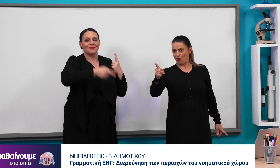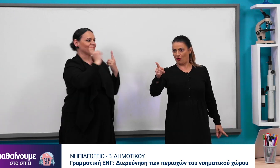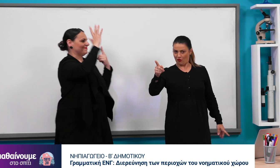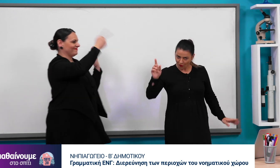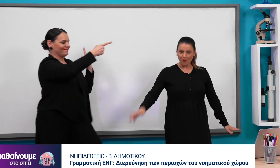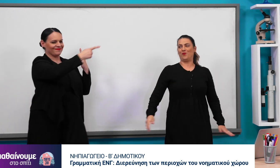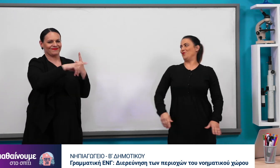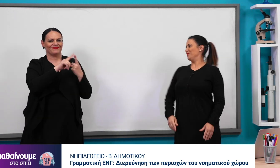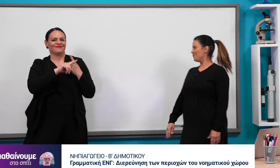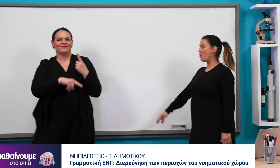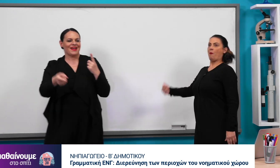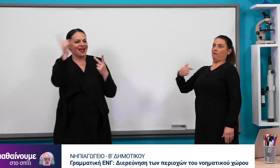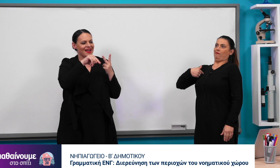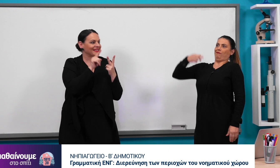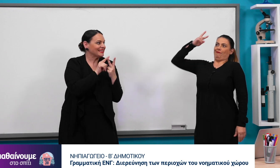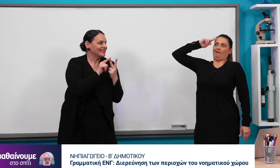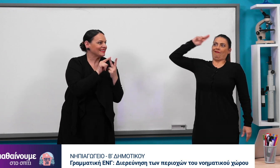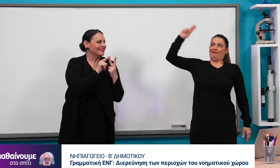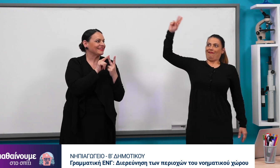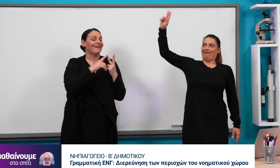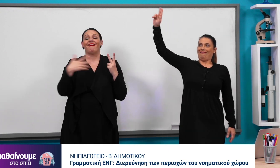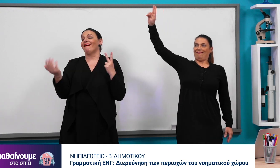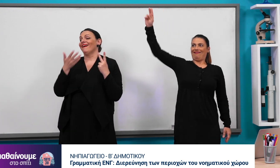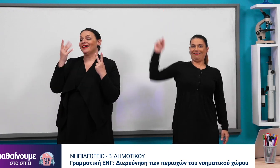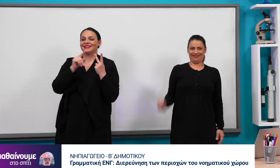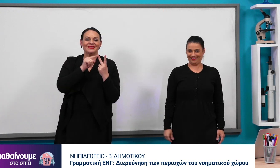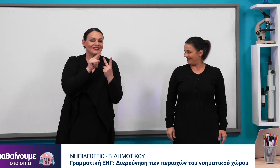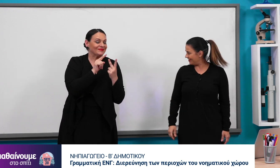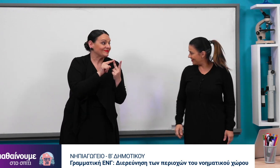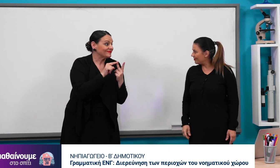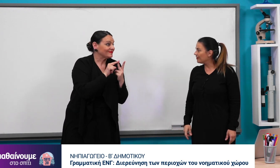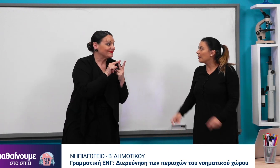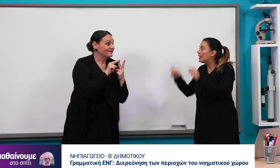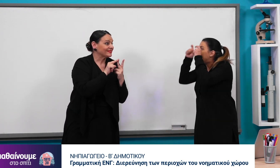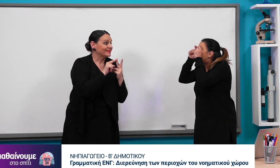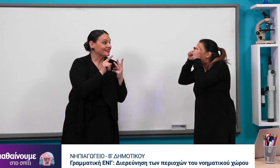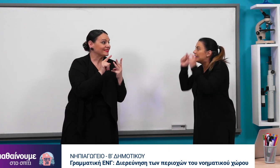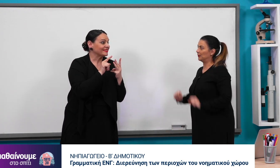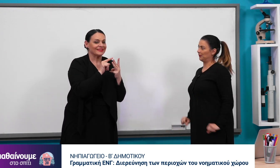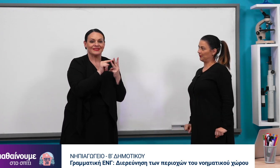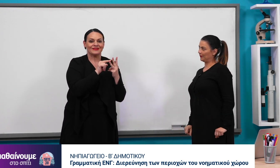Καπέλο. Άλλο. Έξυπνη. Και τα γυαλιά.